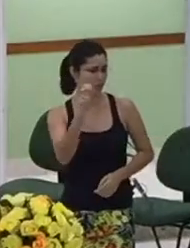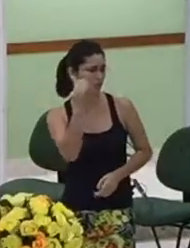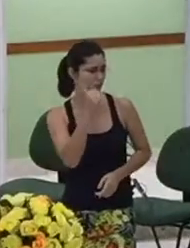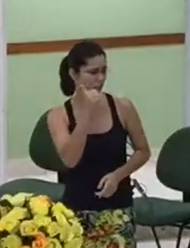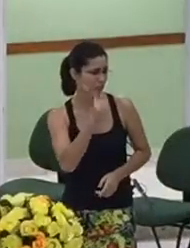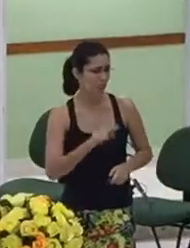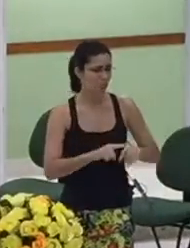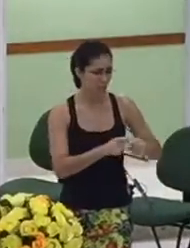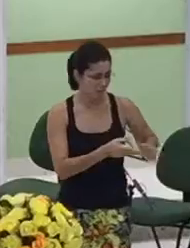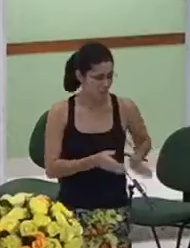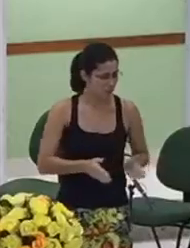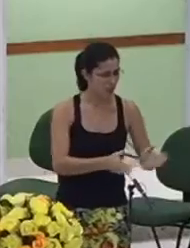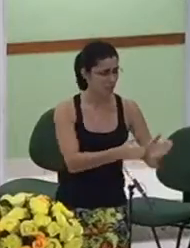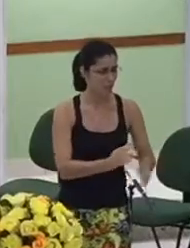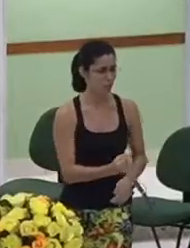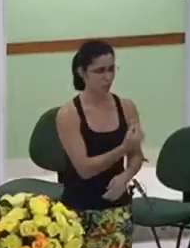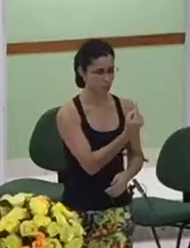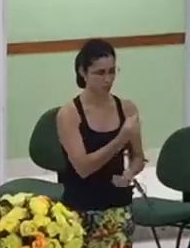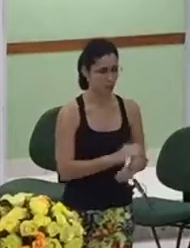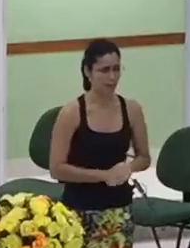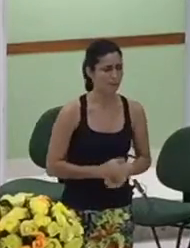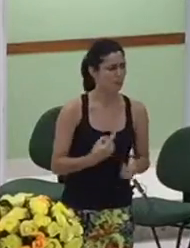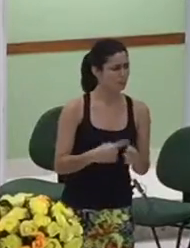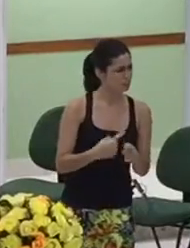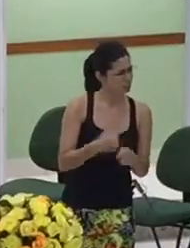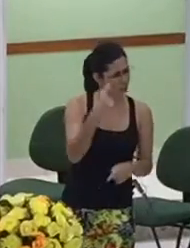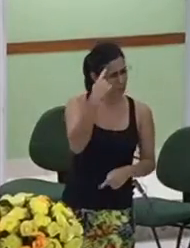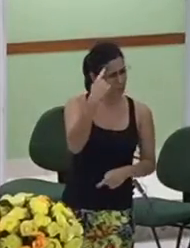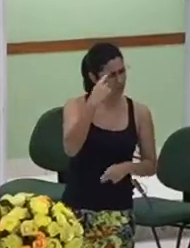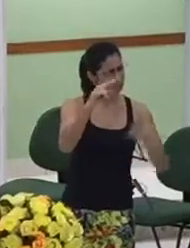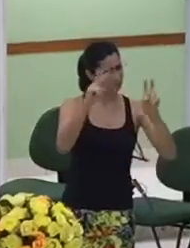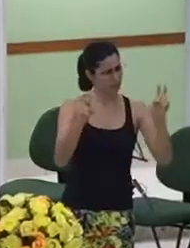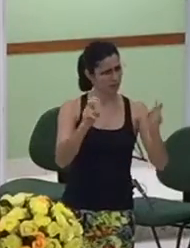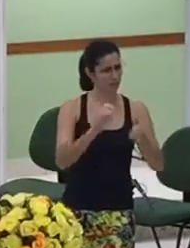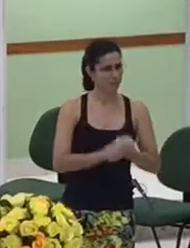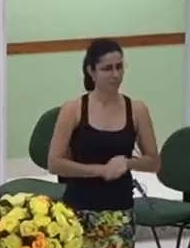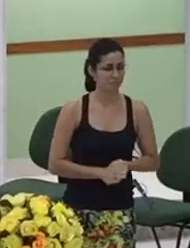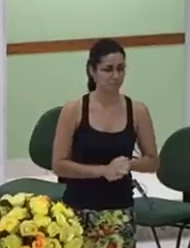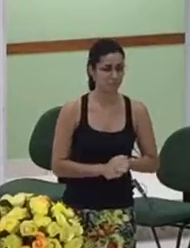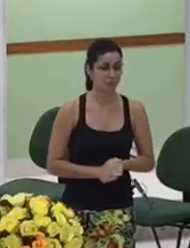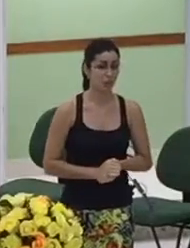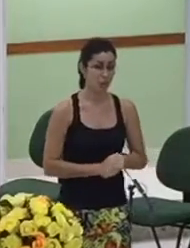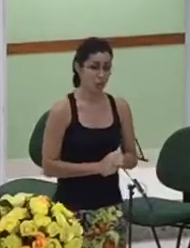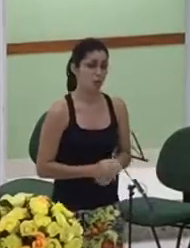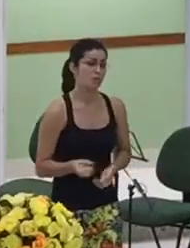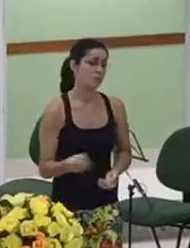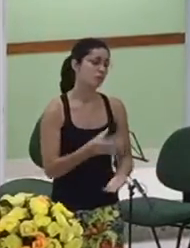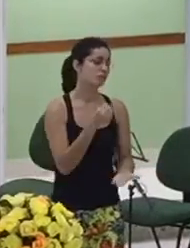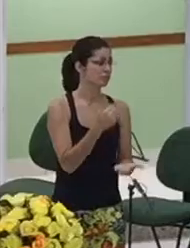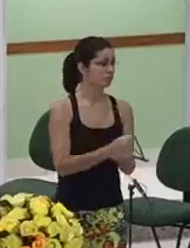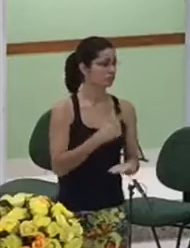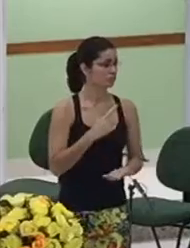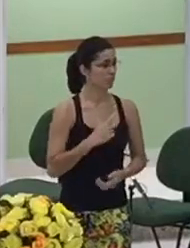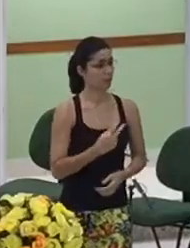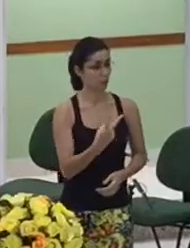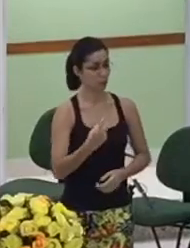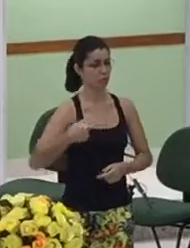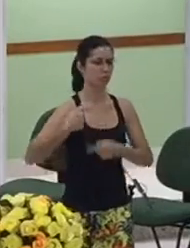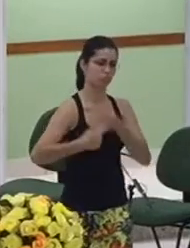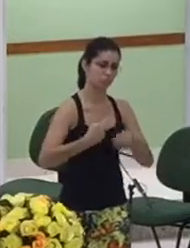por que pensei nisso? nós temos duas genealogias no Novo Testamento Lucas escreveu